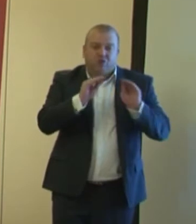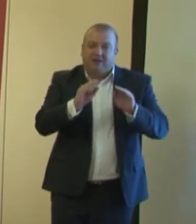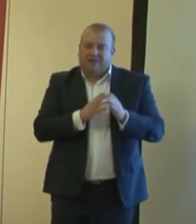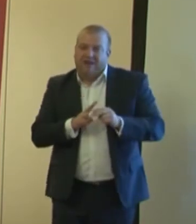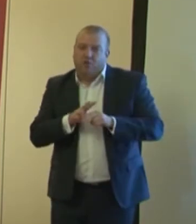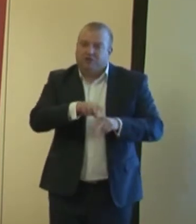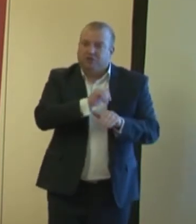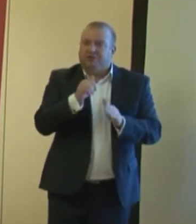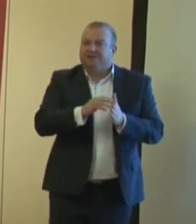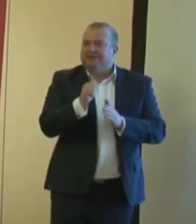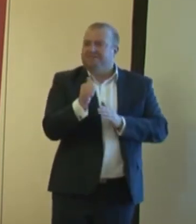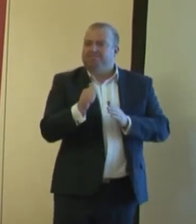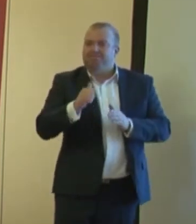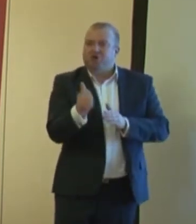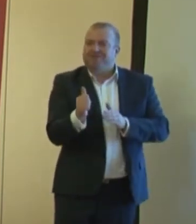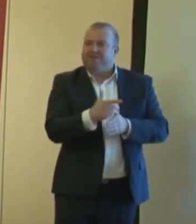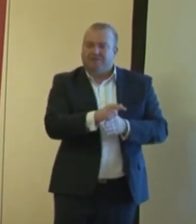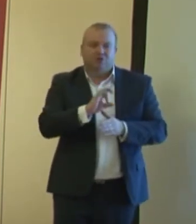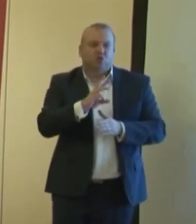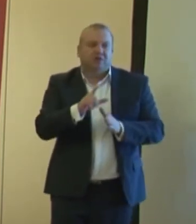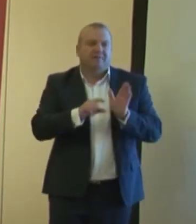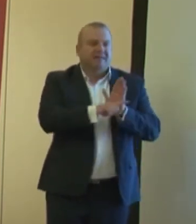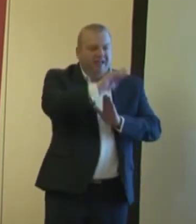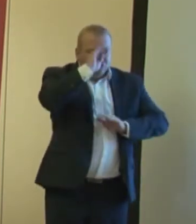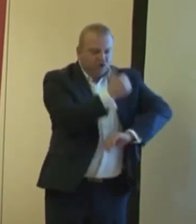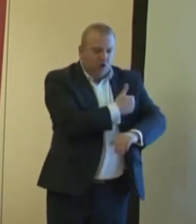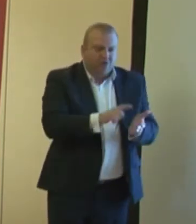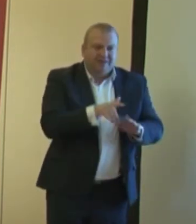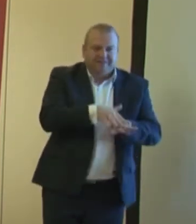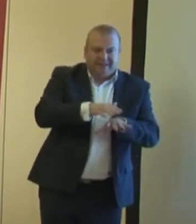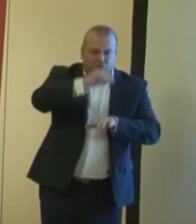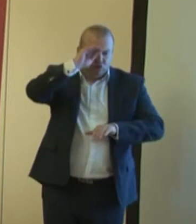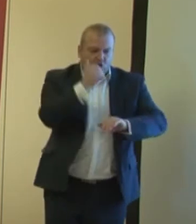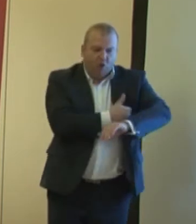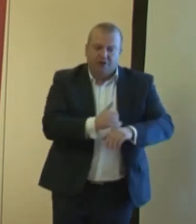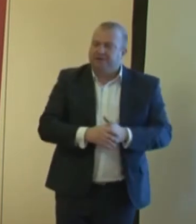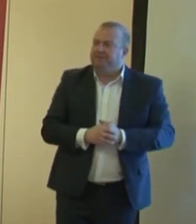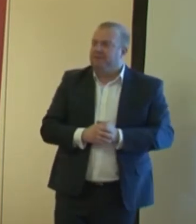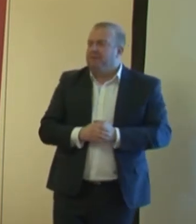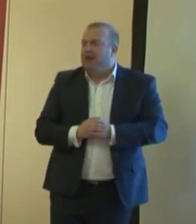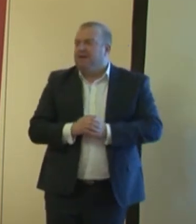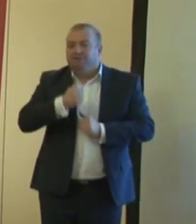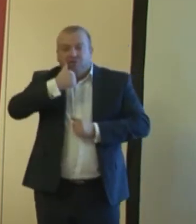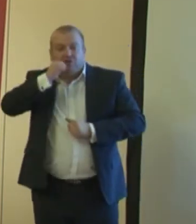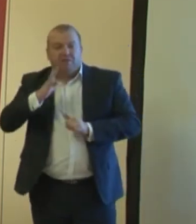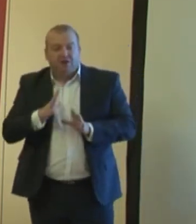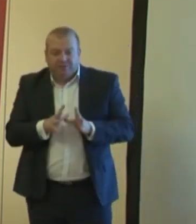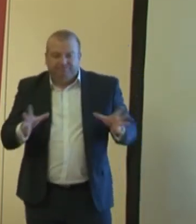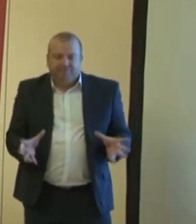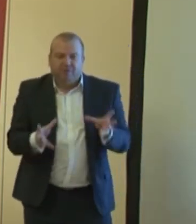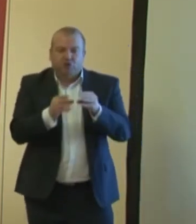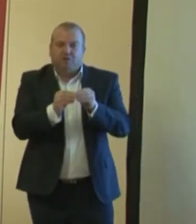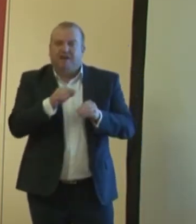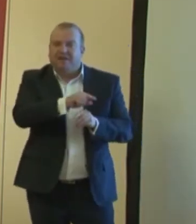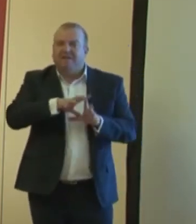pozytywnym skutkiem dla szkoły, dla systemu wychowawczego szkoły. Wczoraj mieliśmy podsumowanie takiej